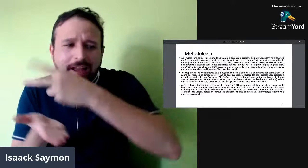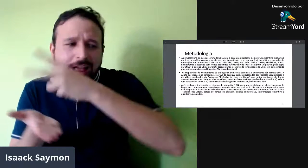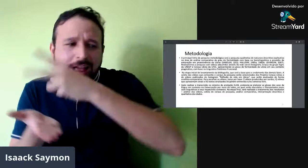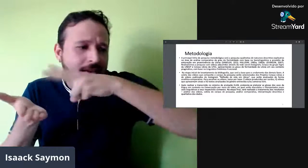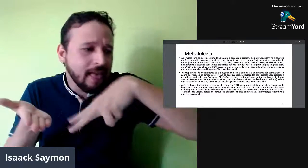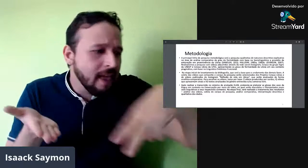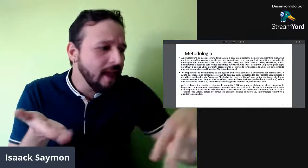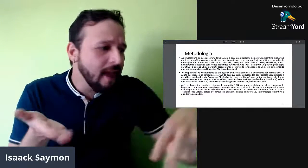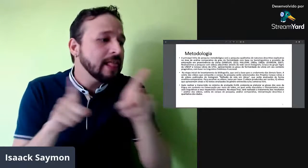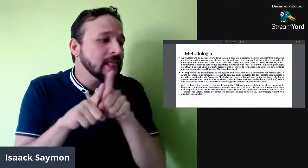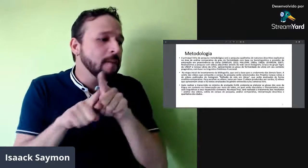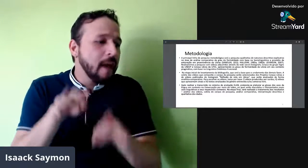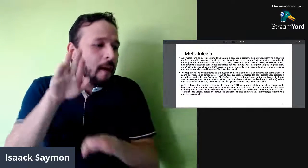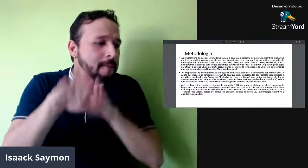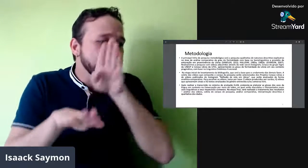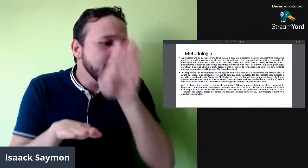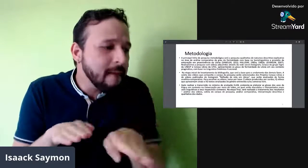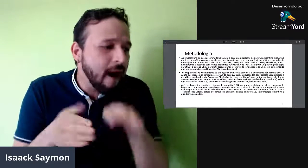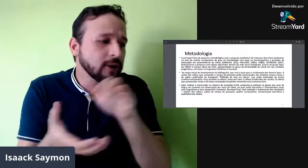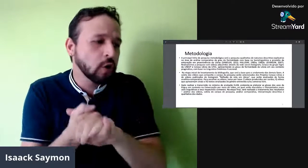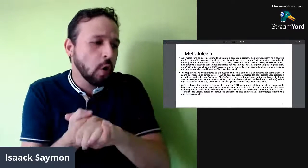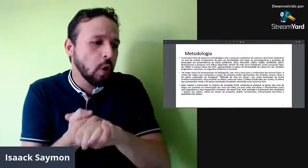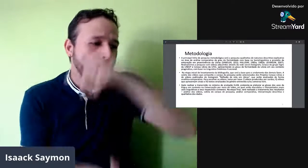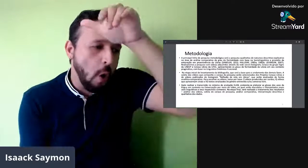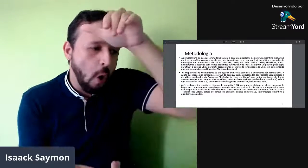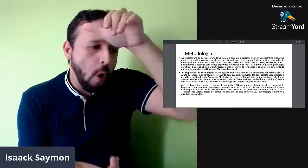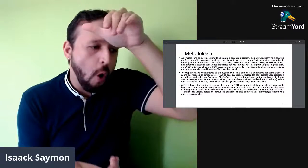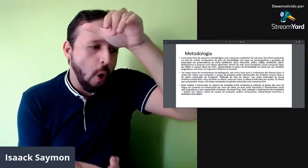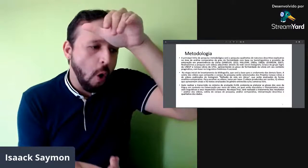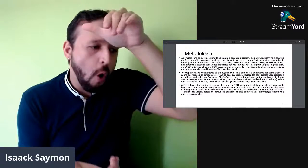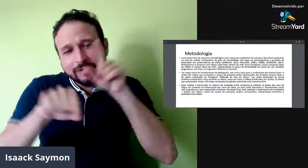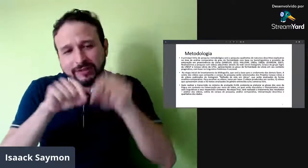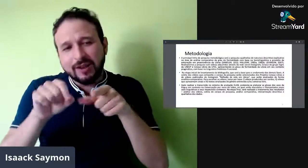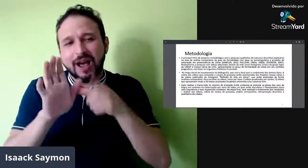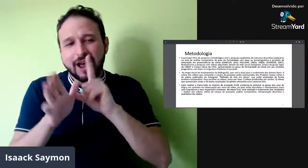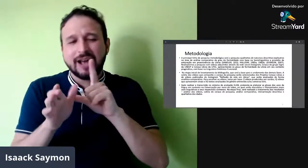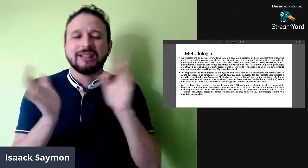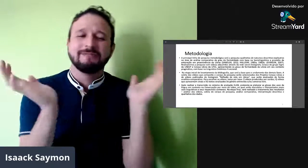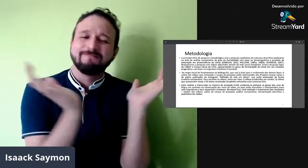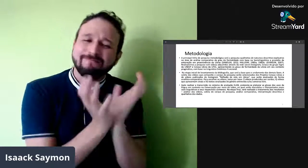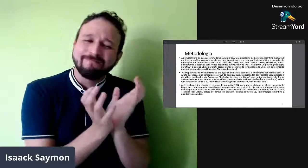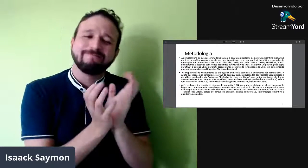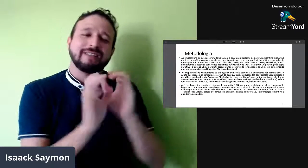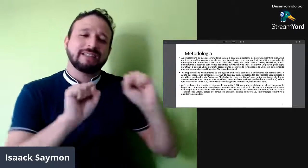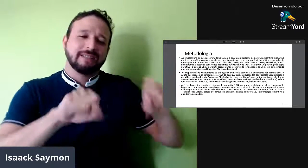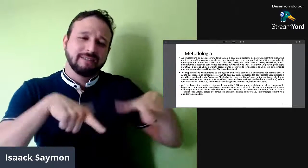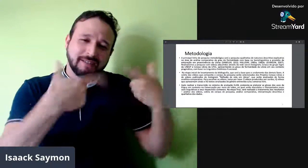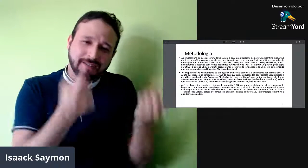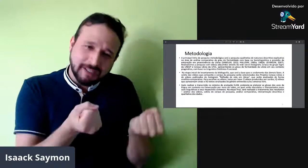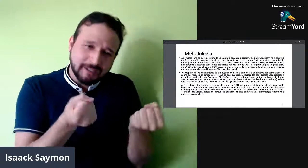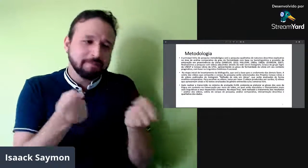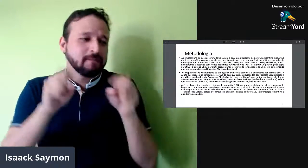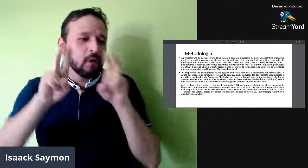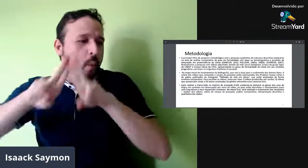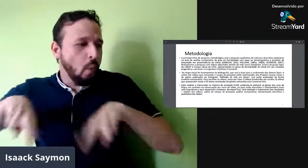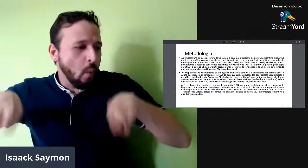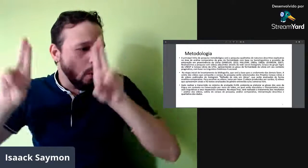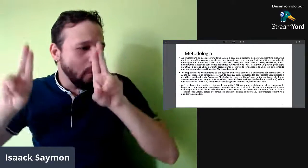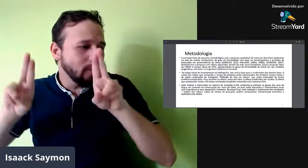Eu fiz ali um levantamento de bibliografia, que vai ser a base do andamento das outras fases, né.